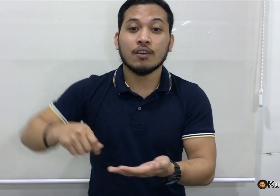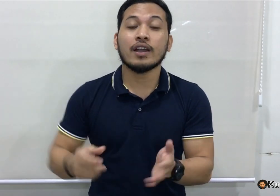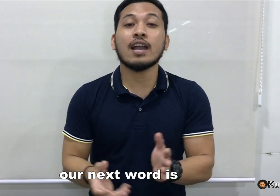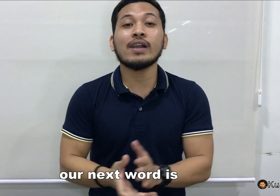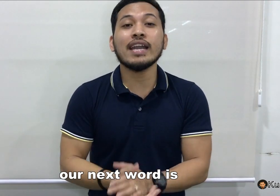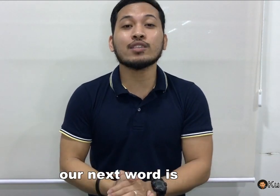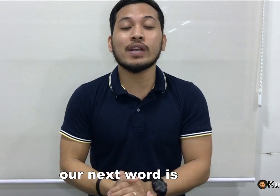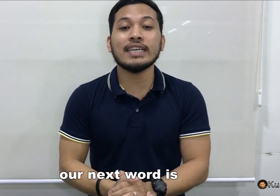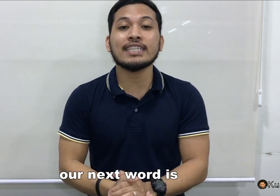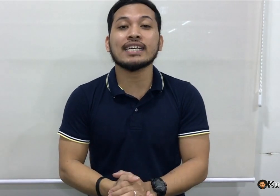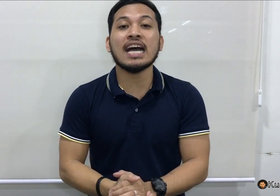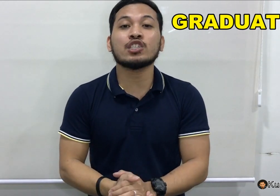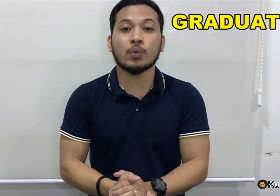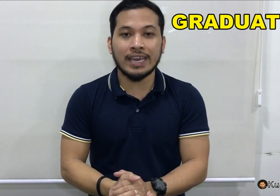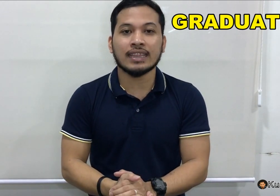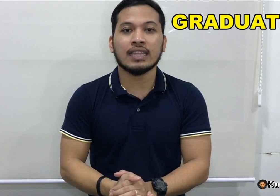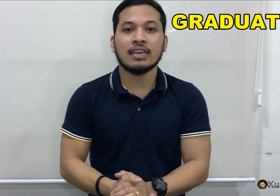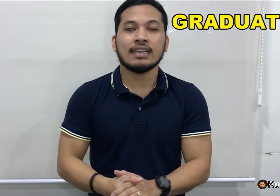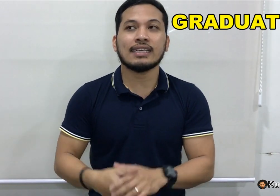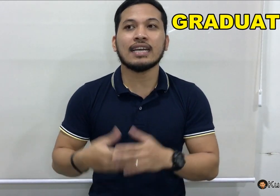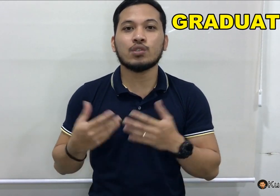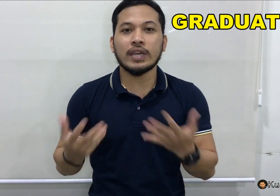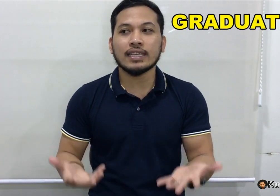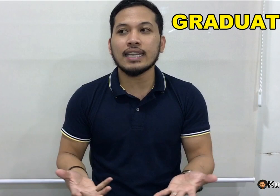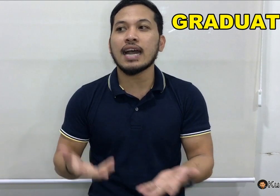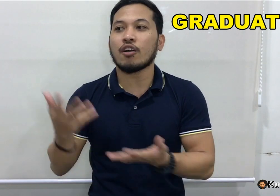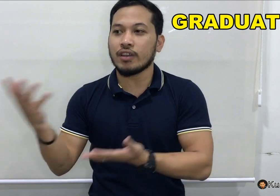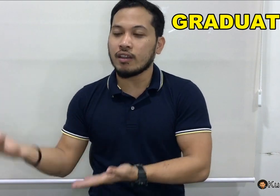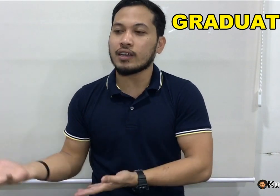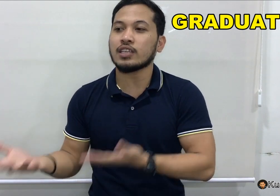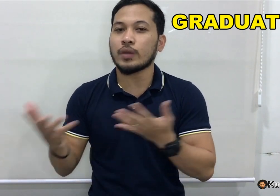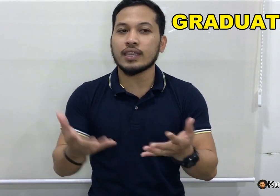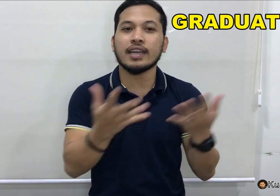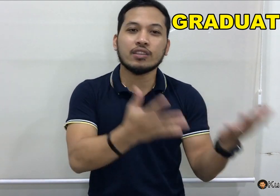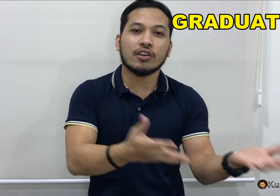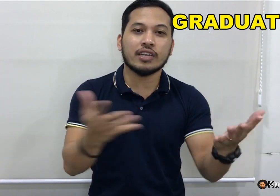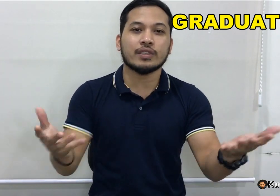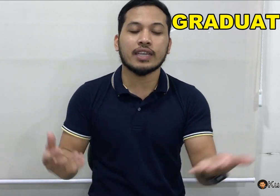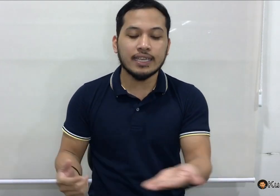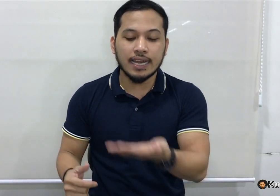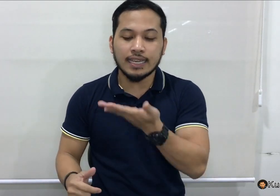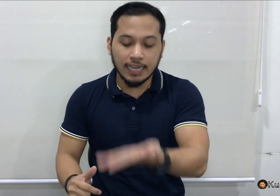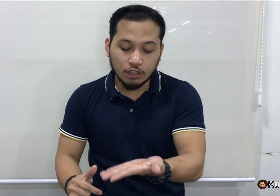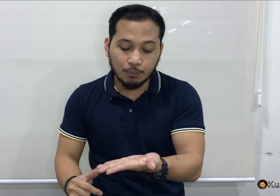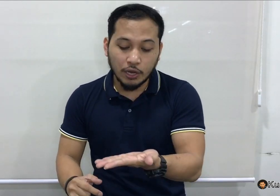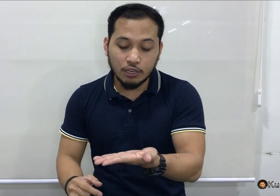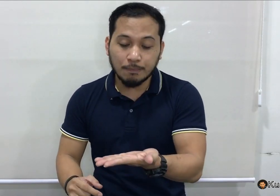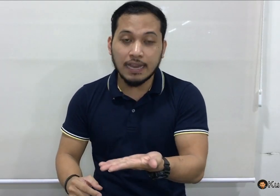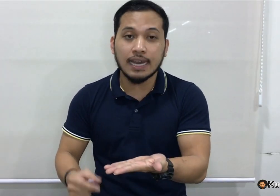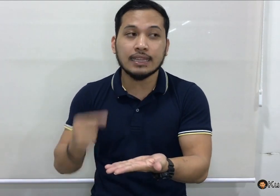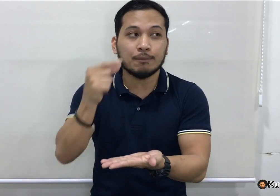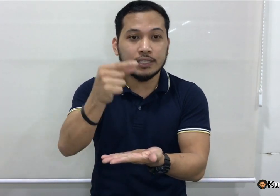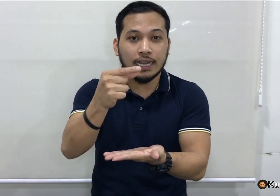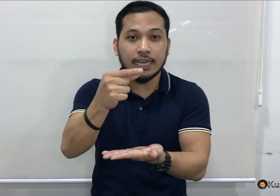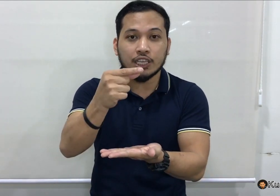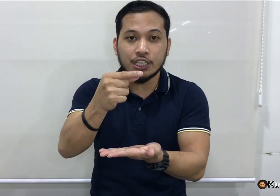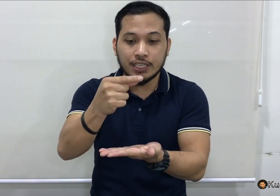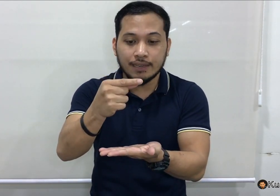Okay. Our next word is, graduate. Graduate ka na. Well, graduate na ganito, graduate na ganyan. Nakaganto po yung inyong pala, tapos naka-letter G.